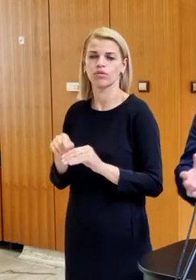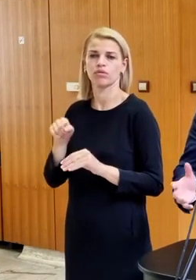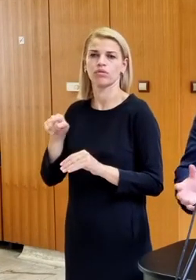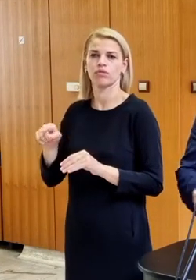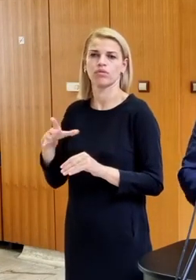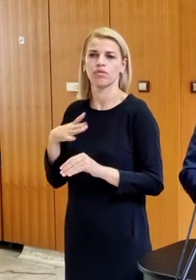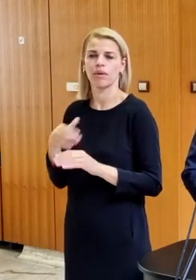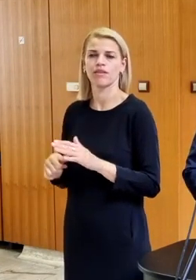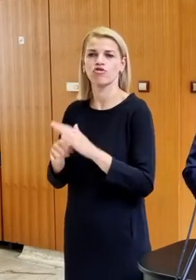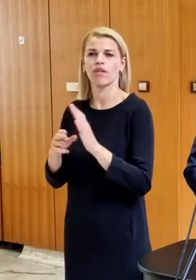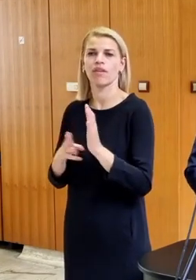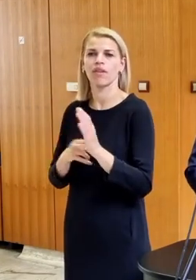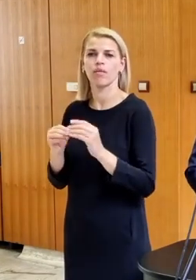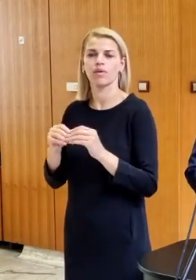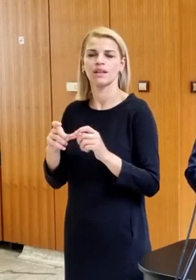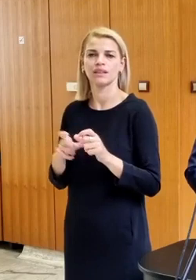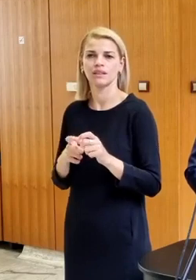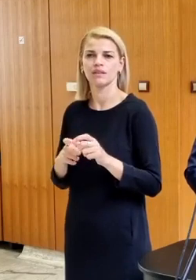pán šéf MBS